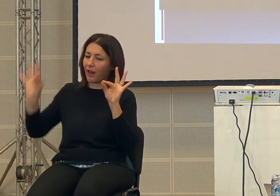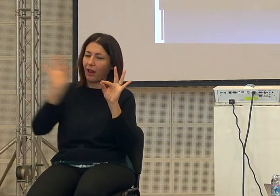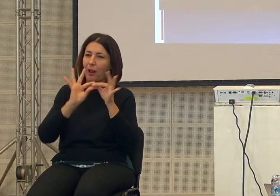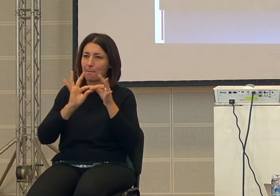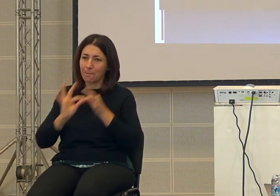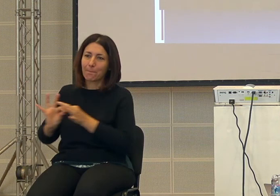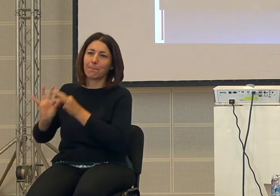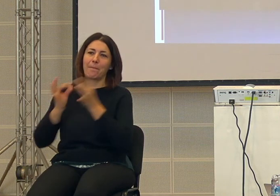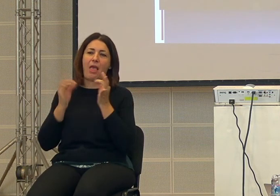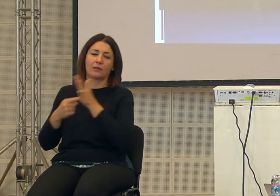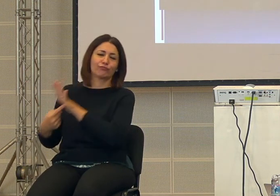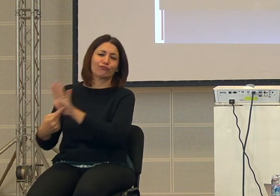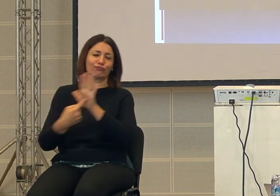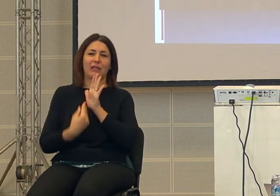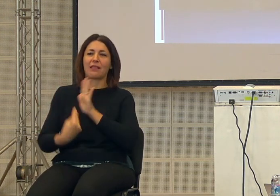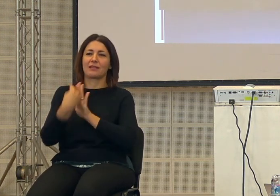emerge questo